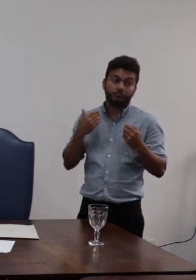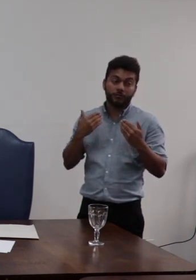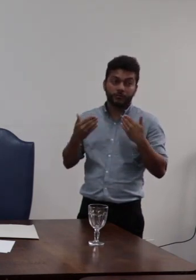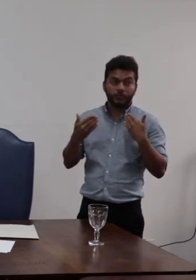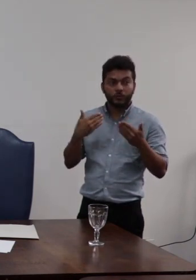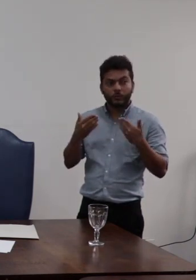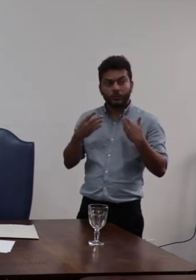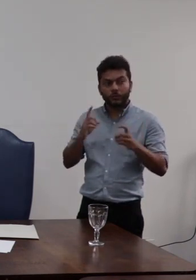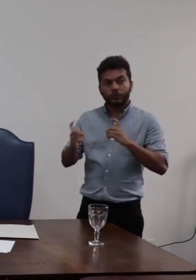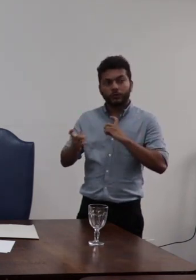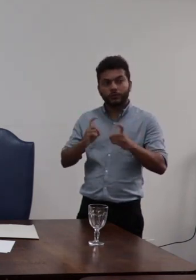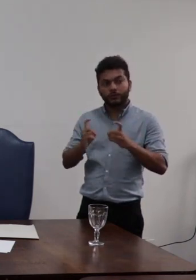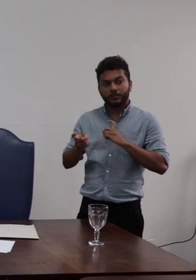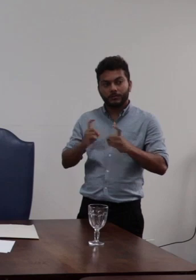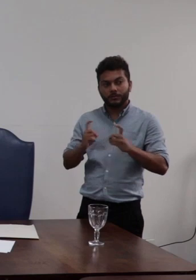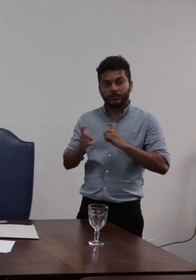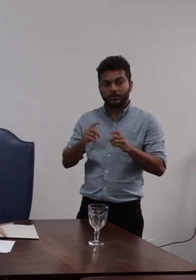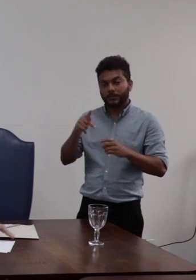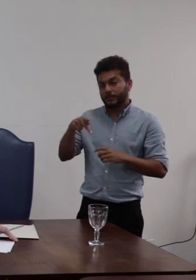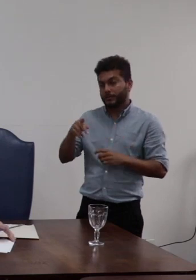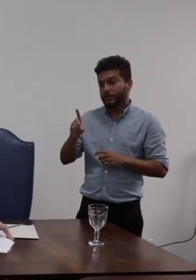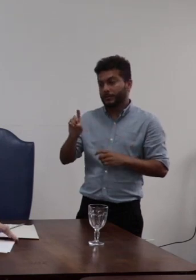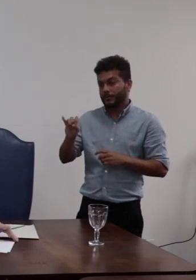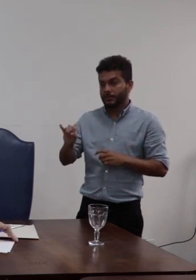como a gente discutiu recentemente o TDI